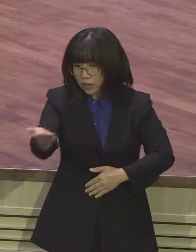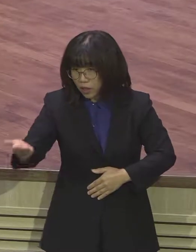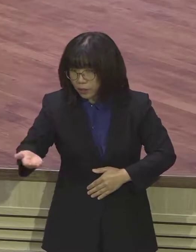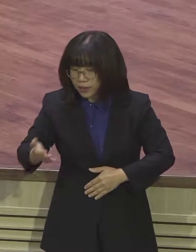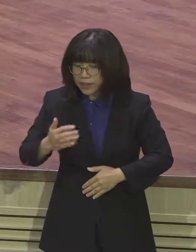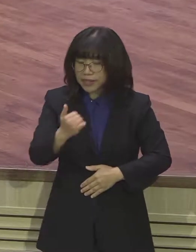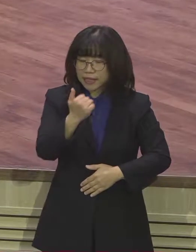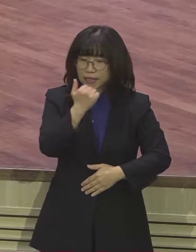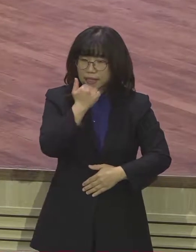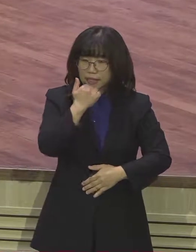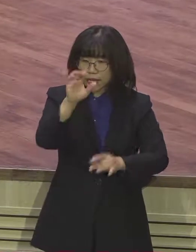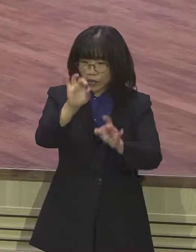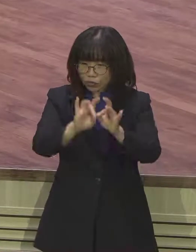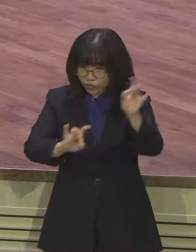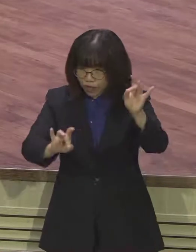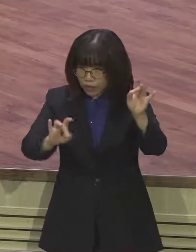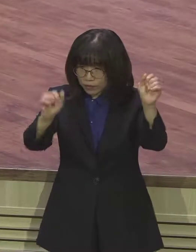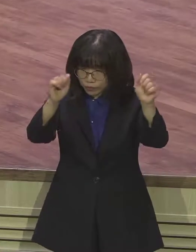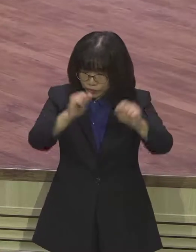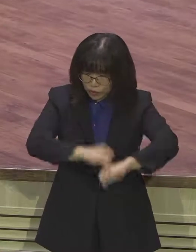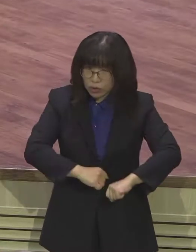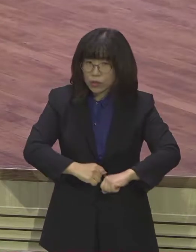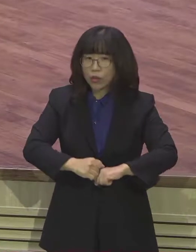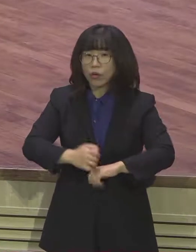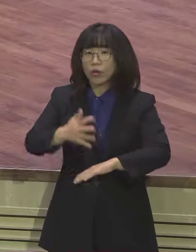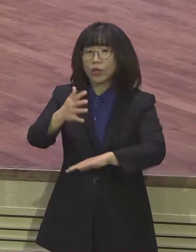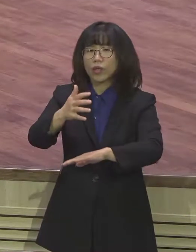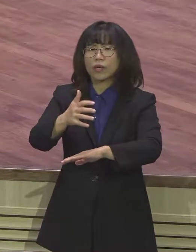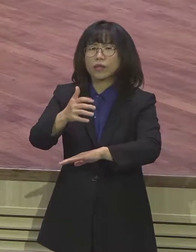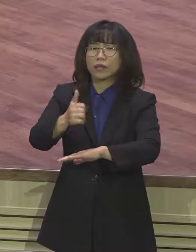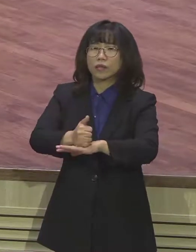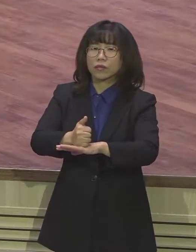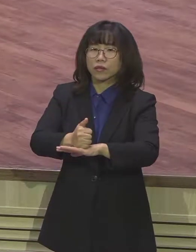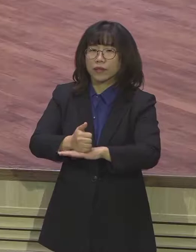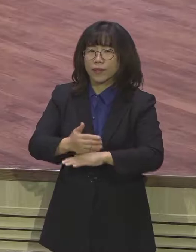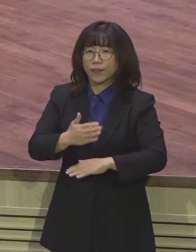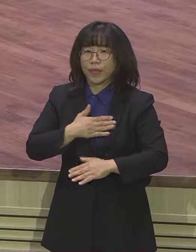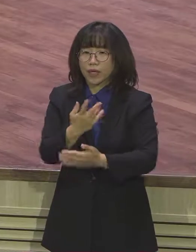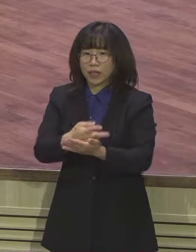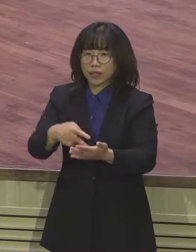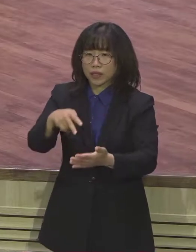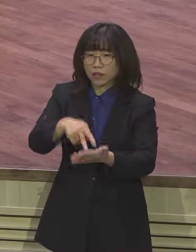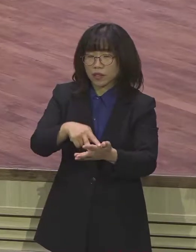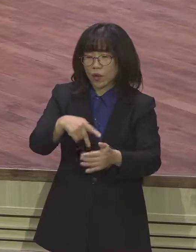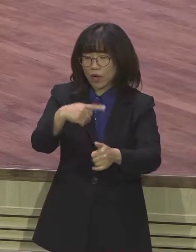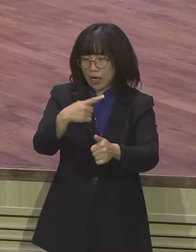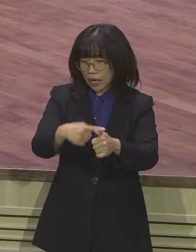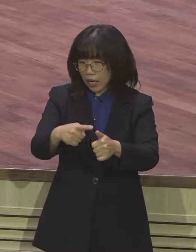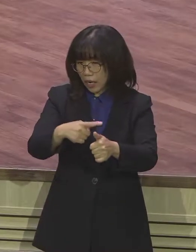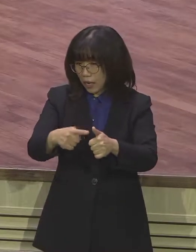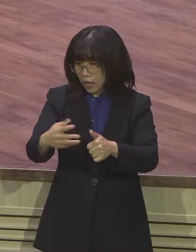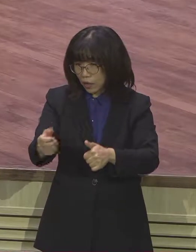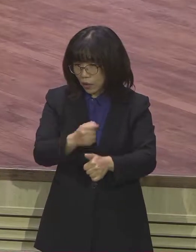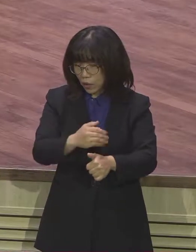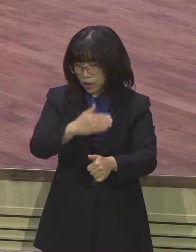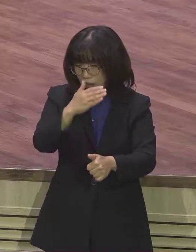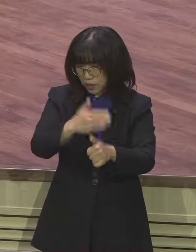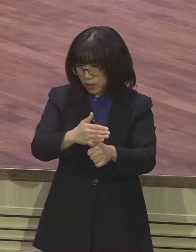이스라엘의 성소들이 파괴될 것이고 내가 일어나 칼로 여러 봄의 짐을 집을 치리라 하시니라 여섯